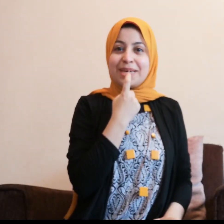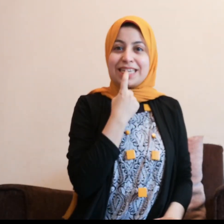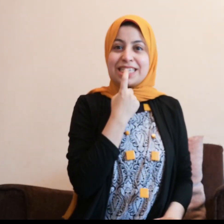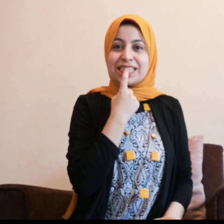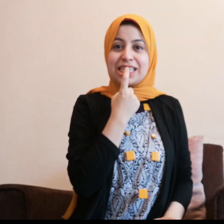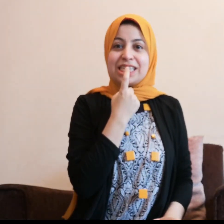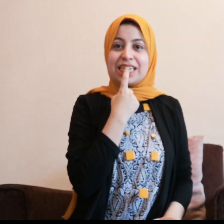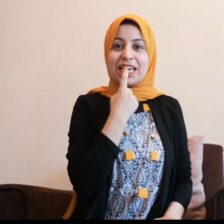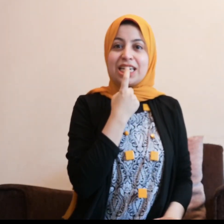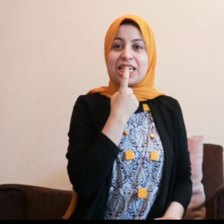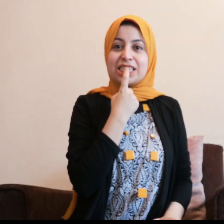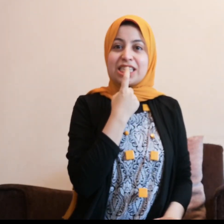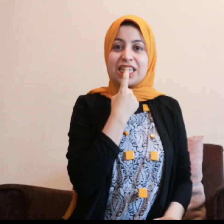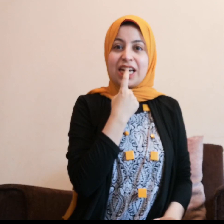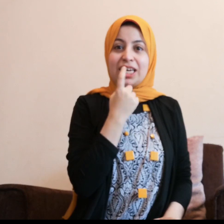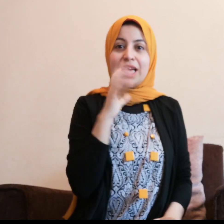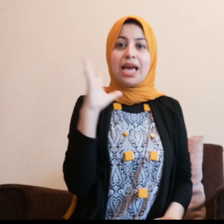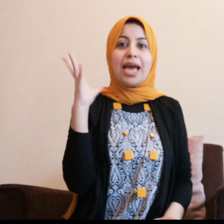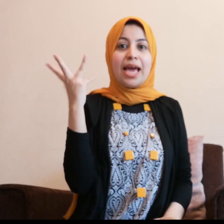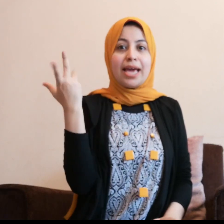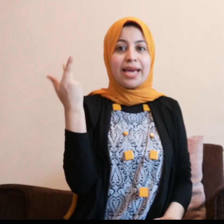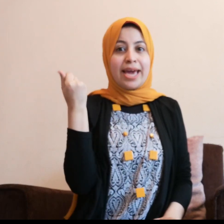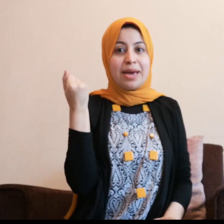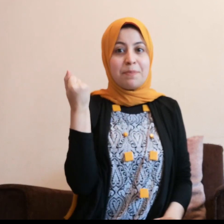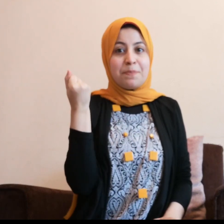سنة كام